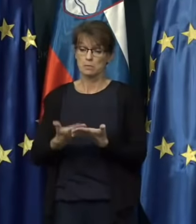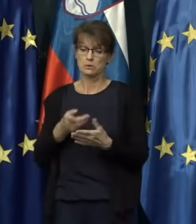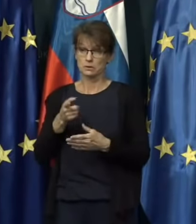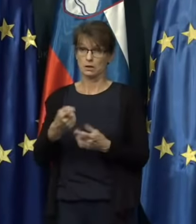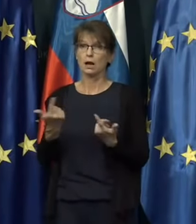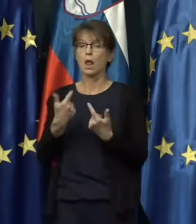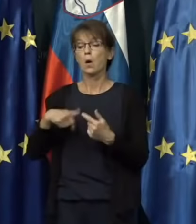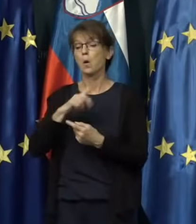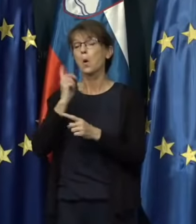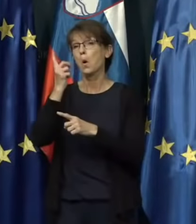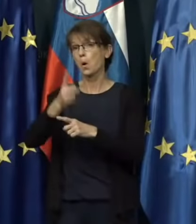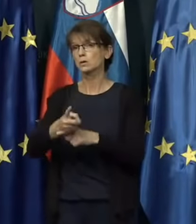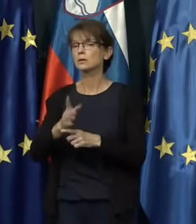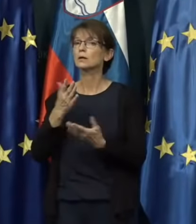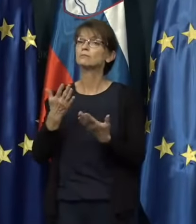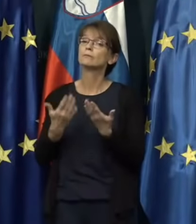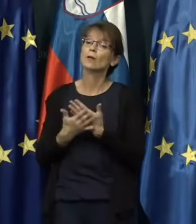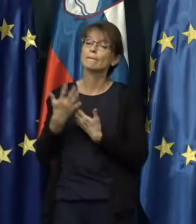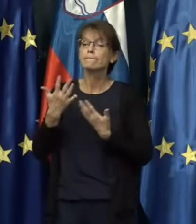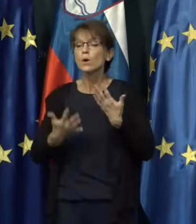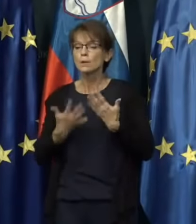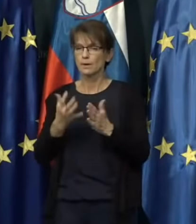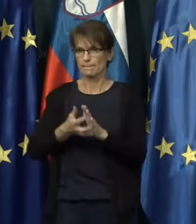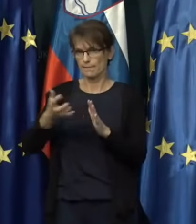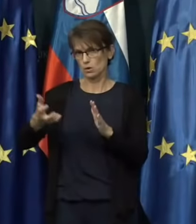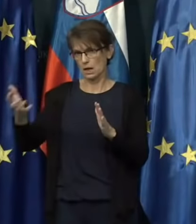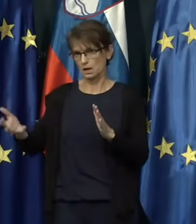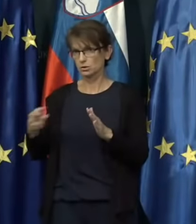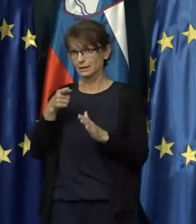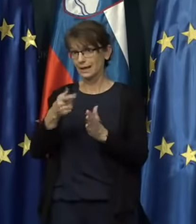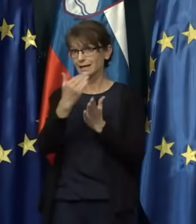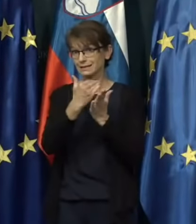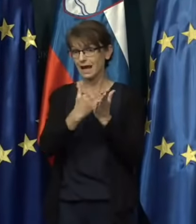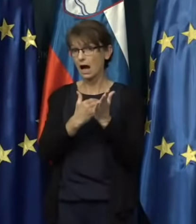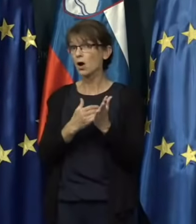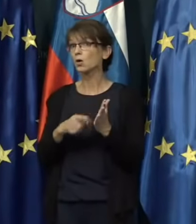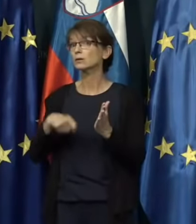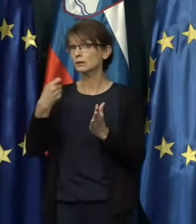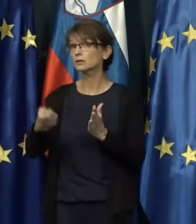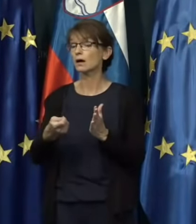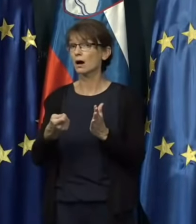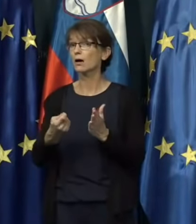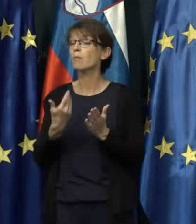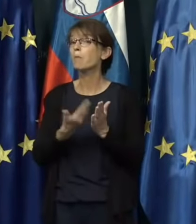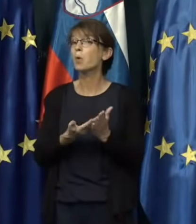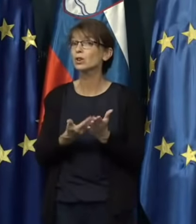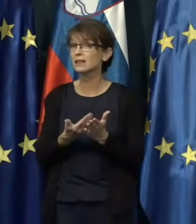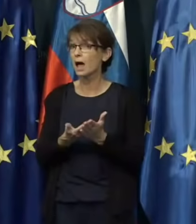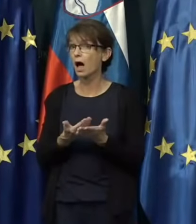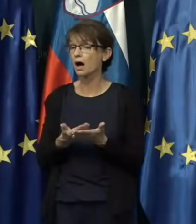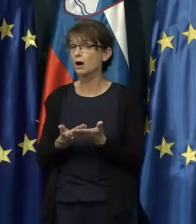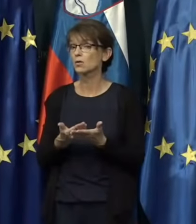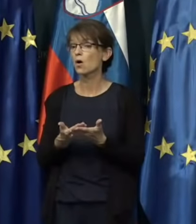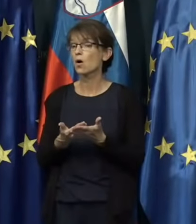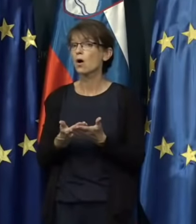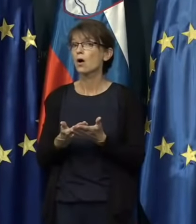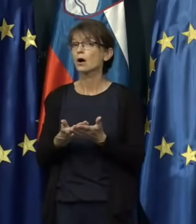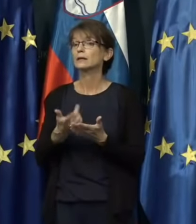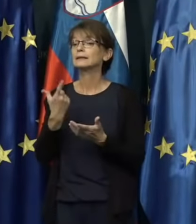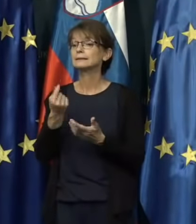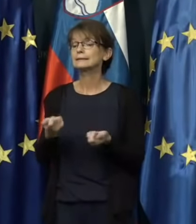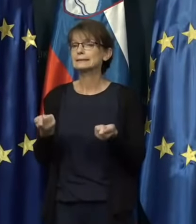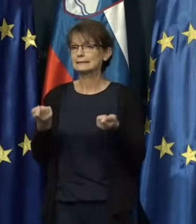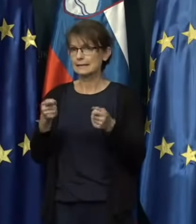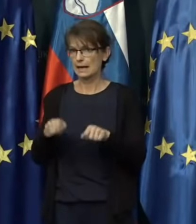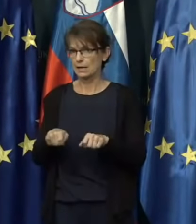za morebitna podaljšanja. Ta zakon pa daje podlago, da lahko sklepom